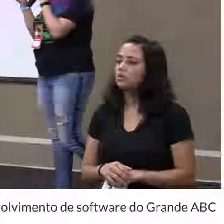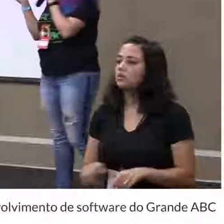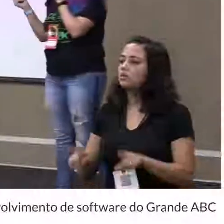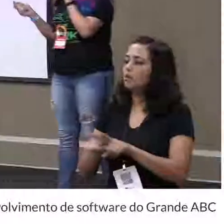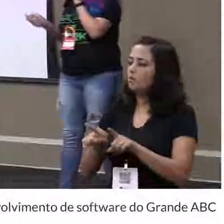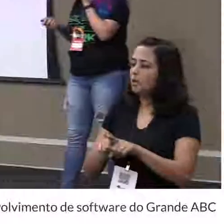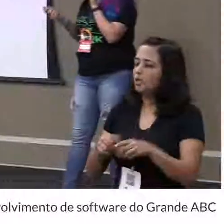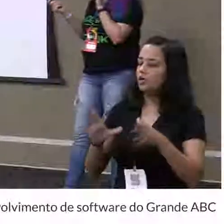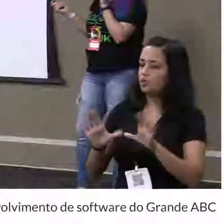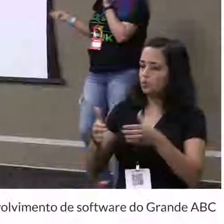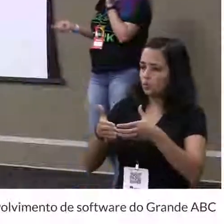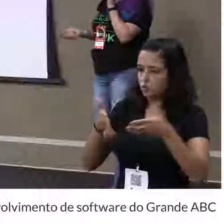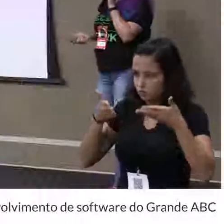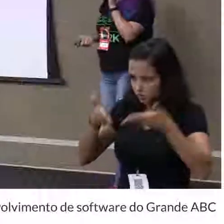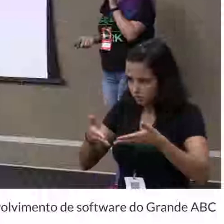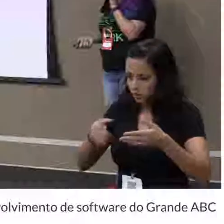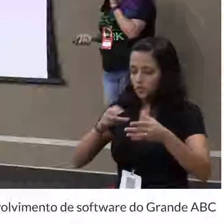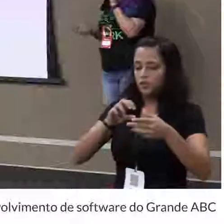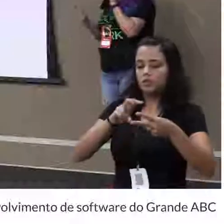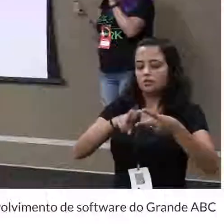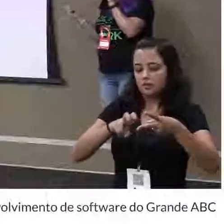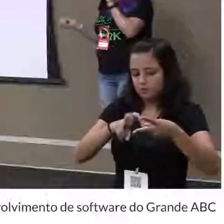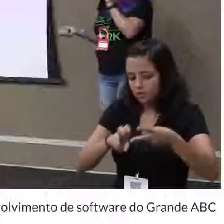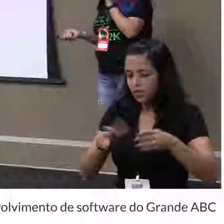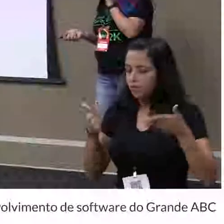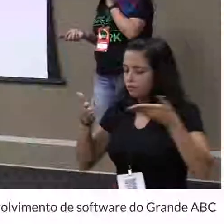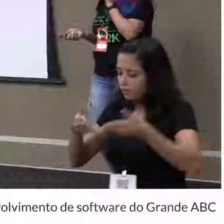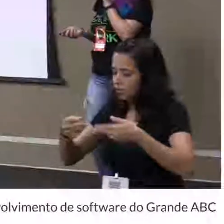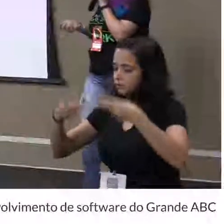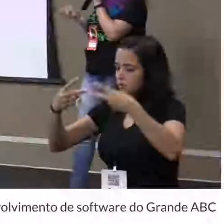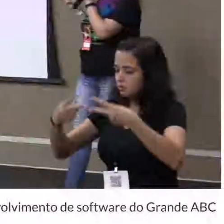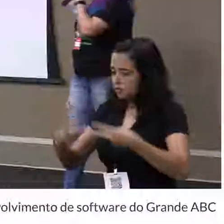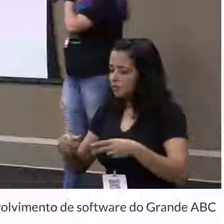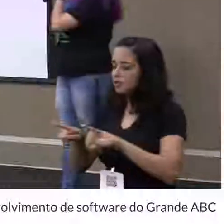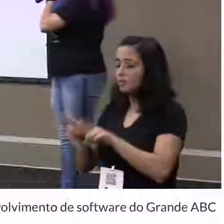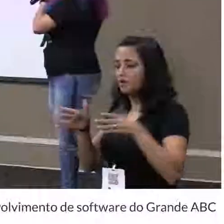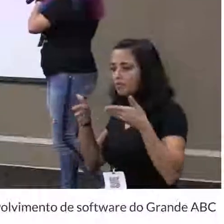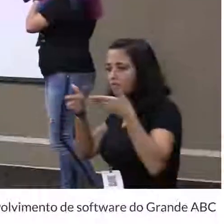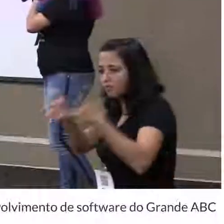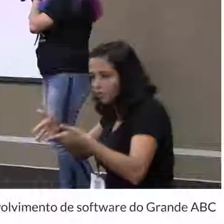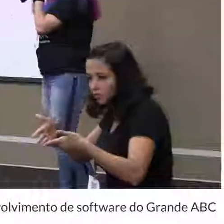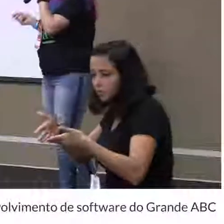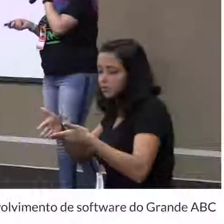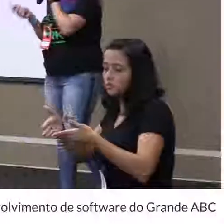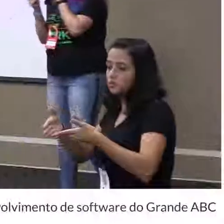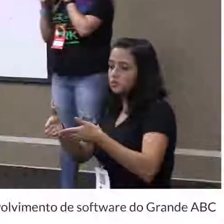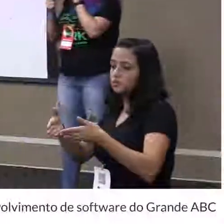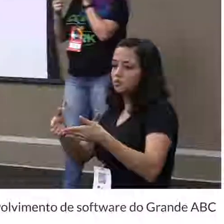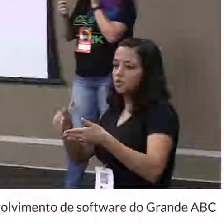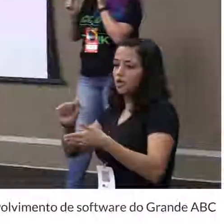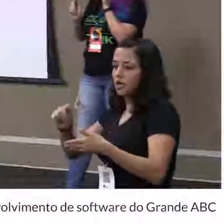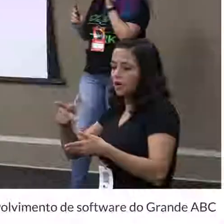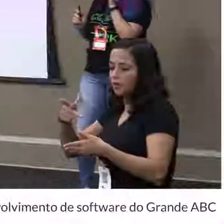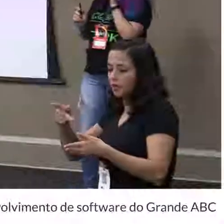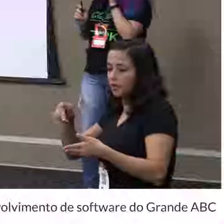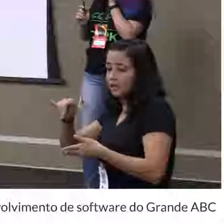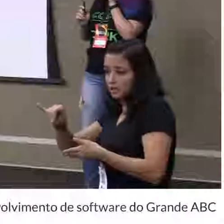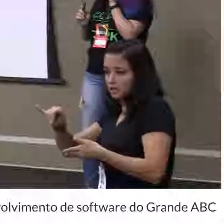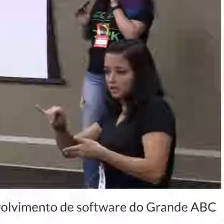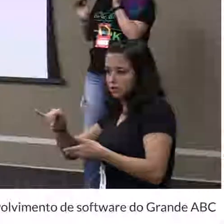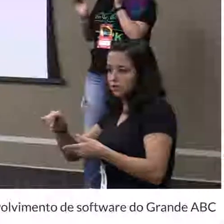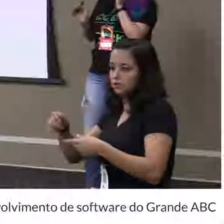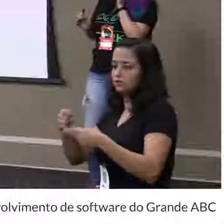grupos de trabalho específicos em CSS, específicos em HTML e específicos nas APIs de JavaScript.